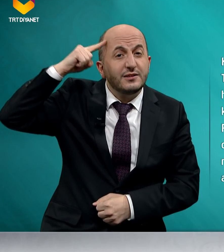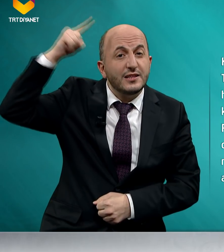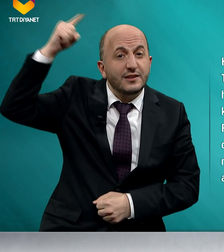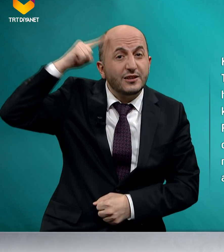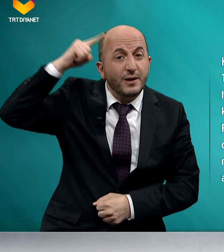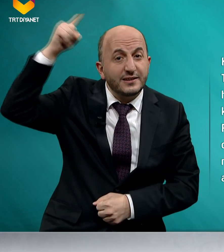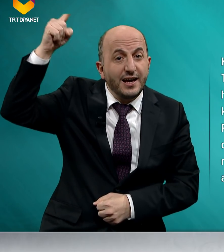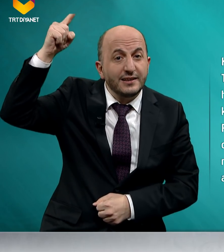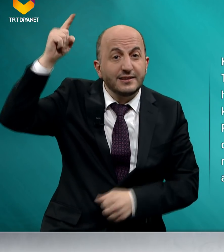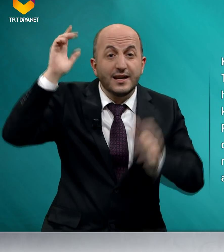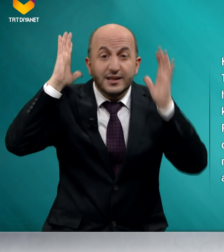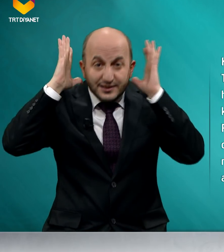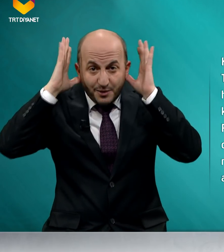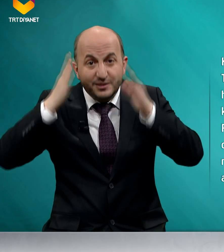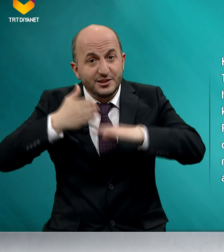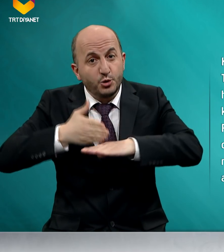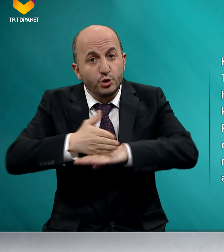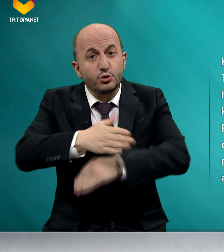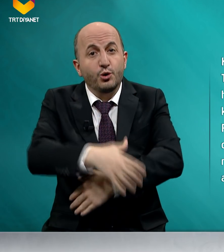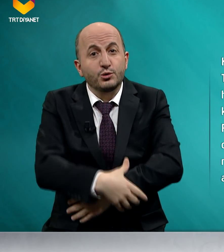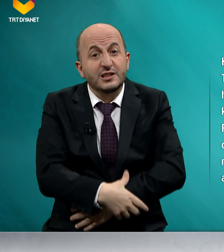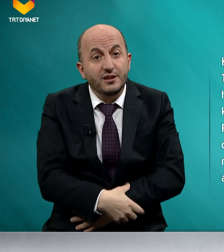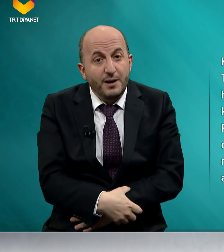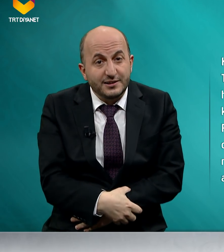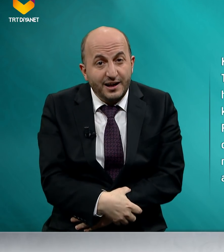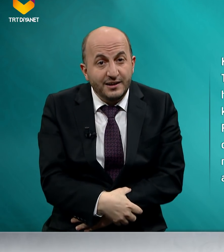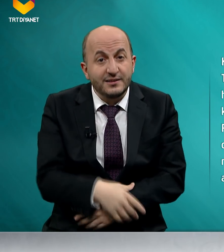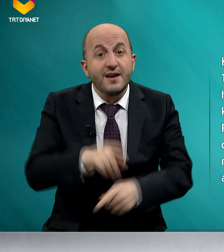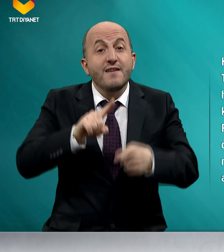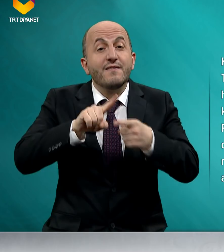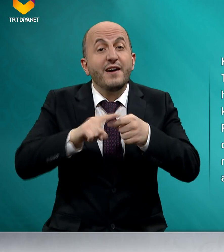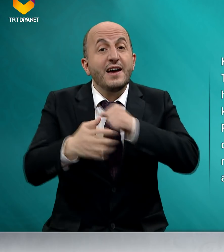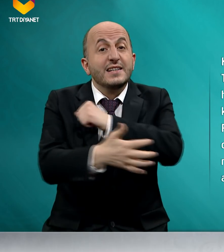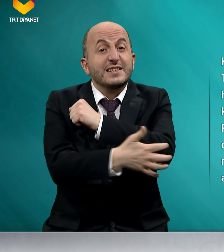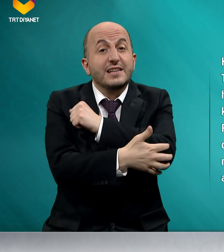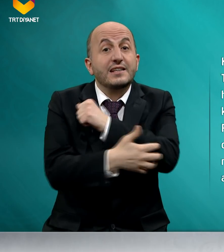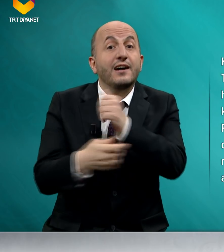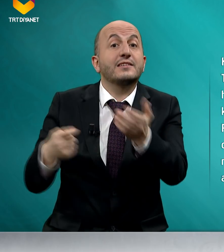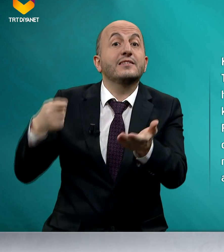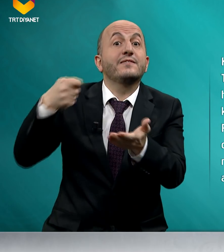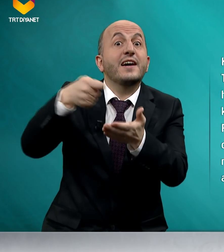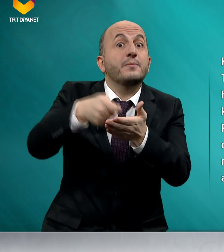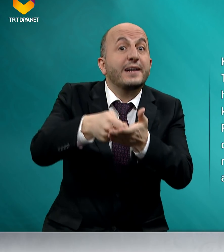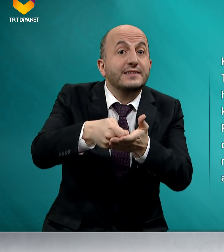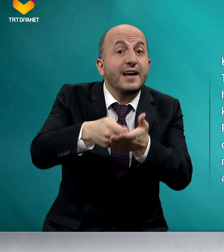zikretmekten, namazı dosdoğru kılmaktan ve zekatı vermekten